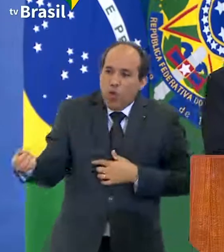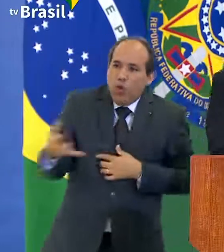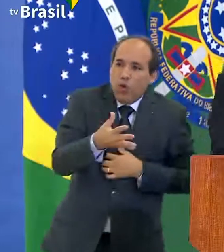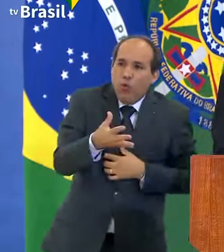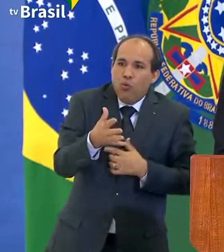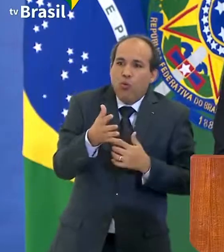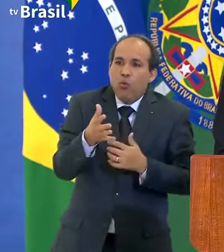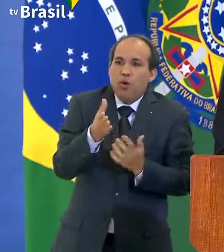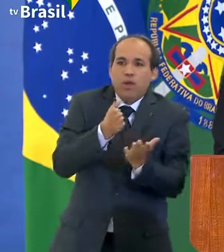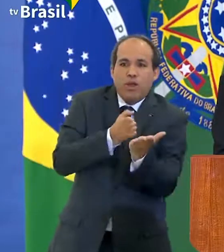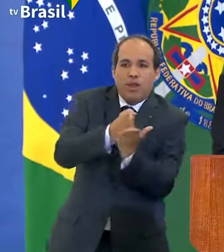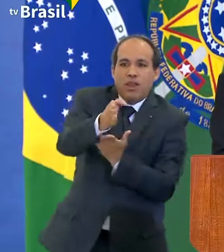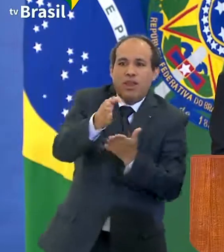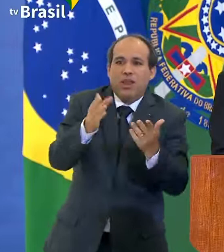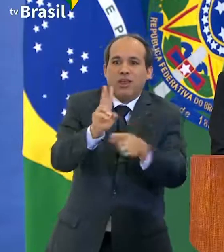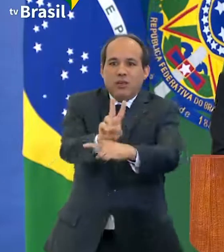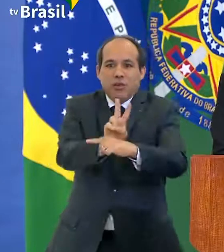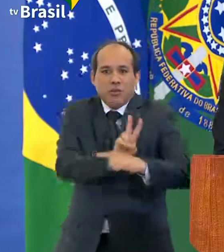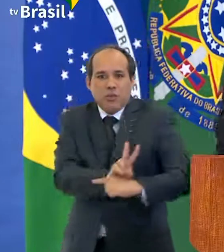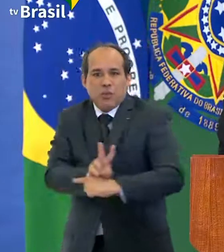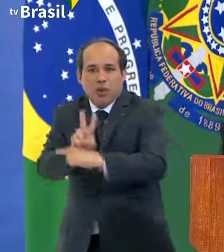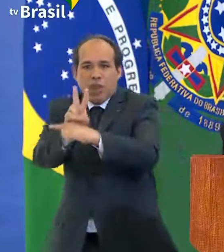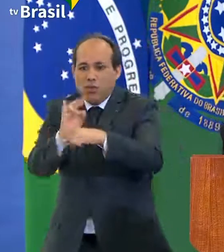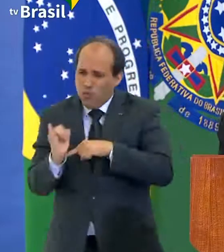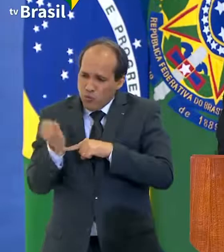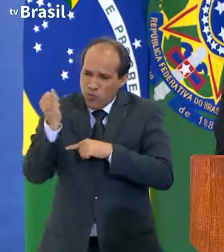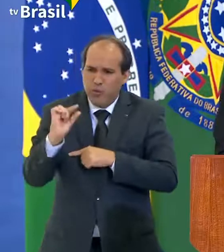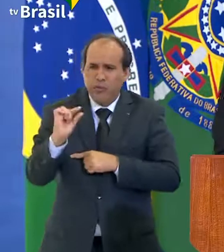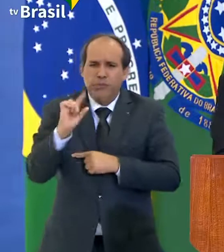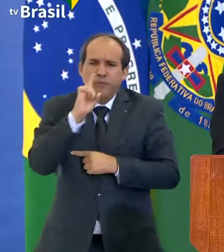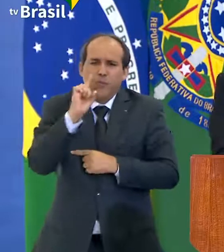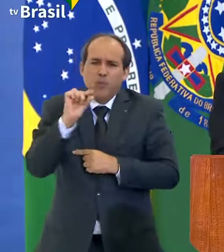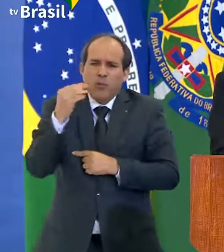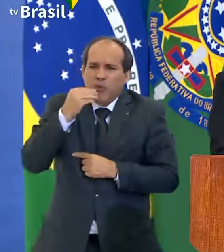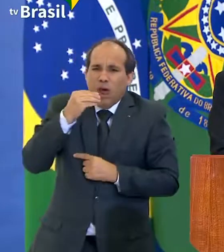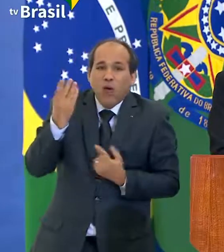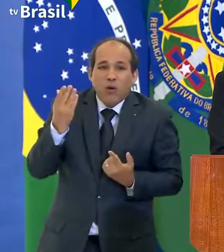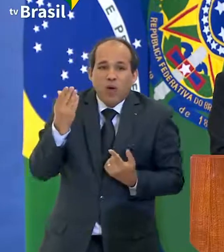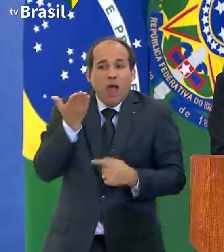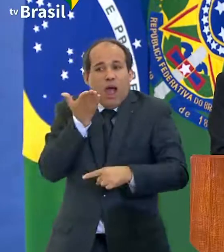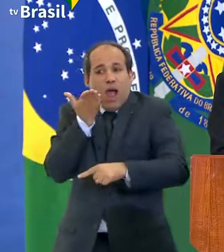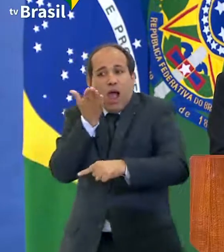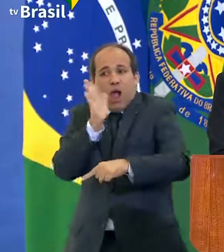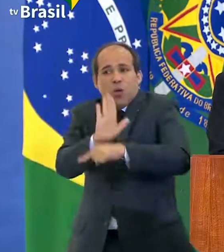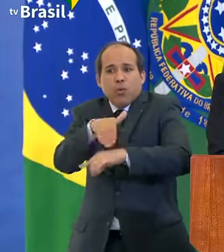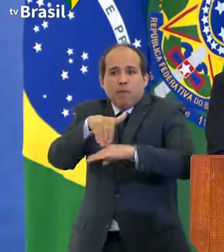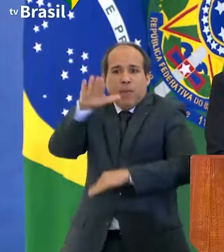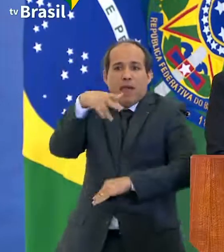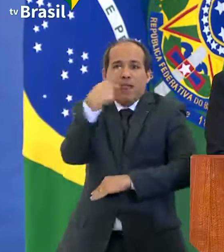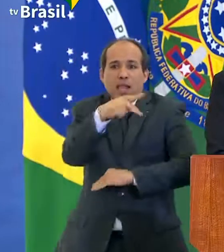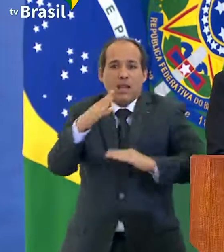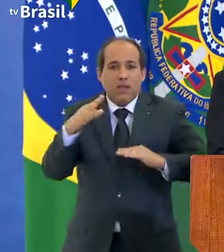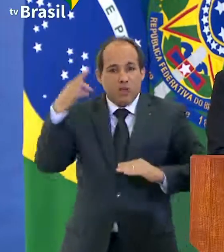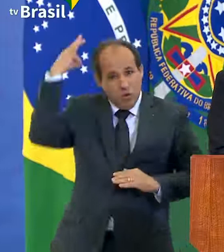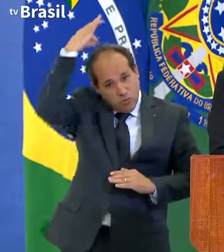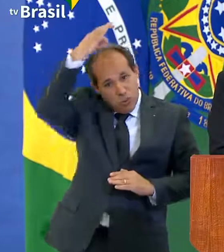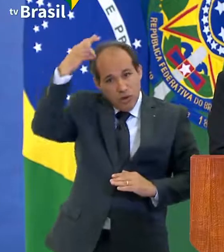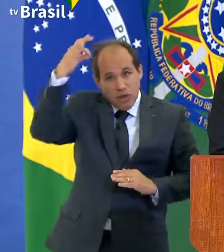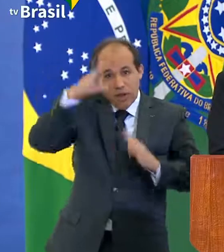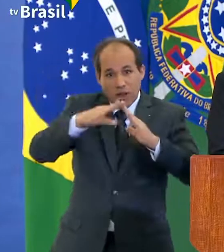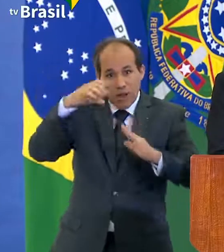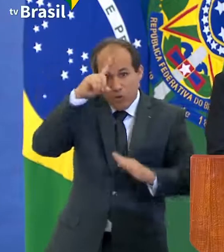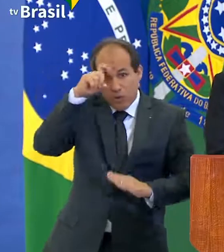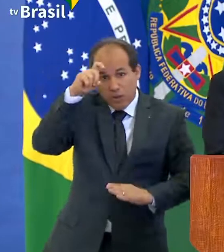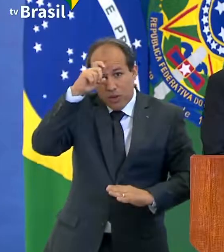para outras Santas Casas com juros bastante lá embaixo. Isso ajuda, em muito caso, a Santas Casas. Entendo que possam